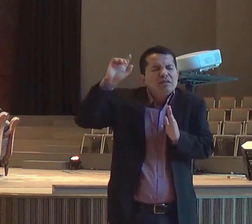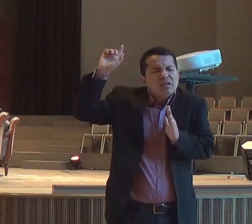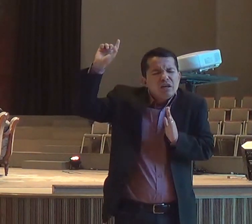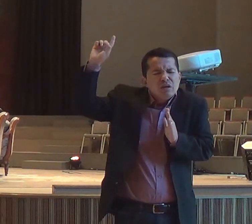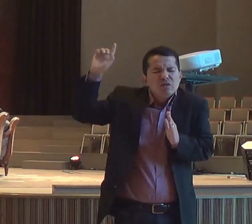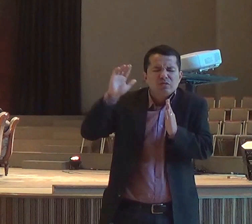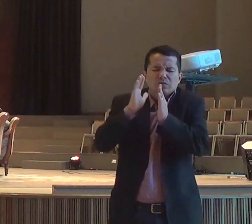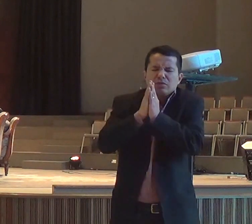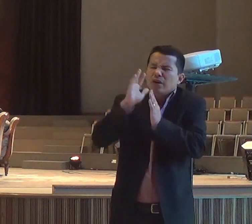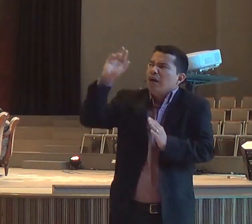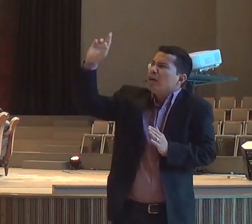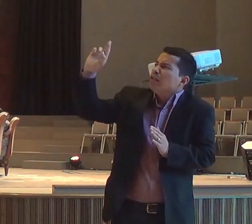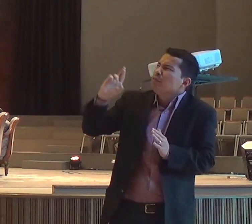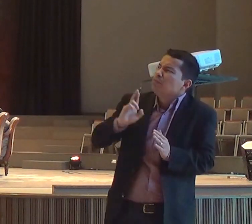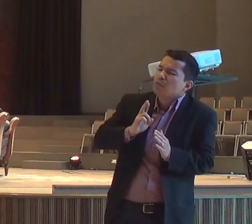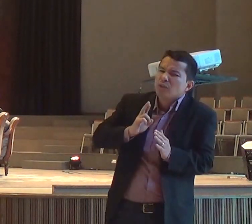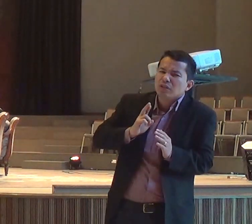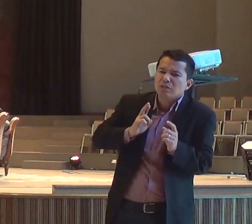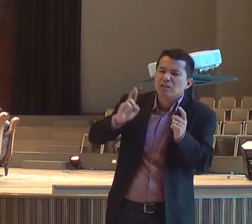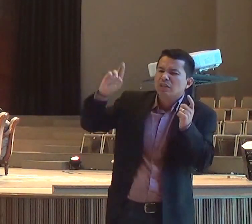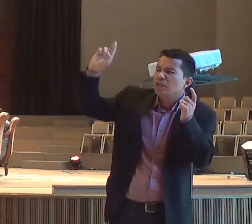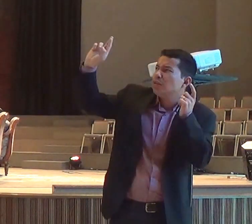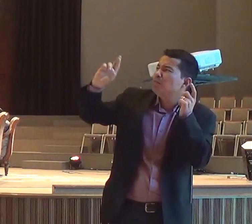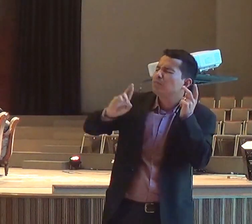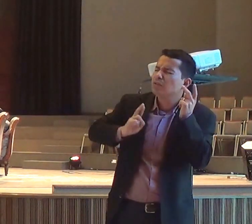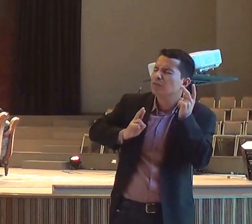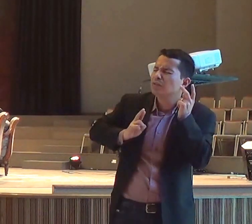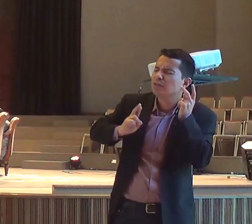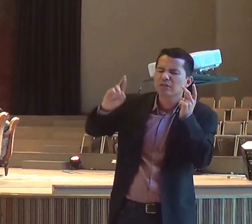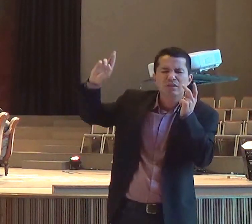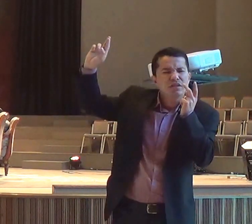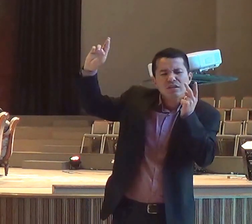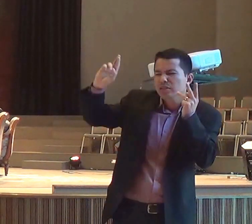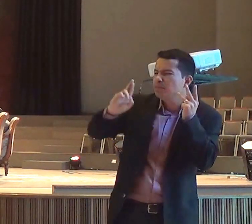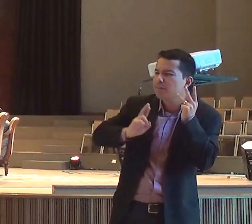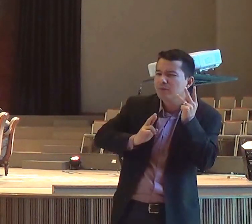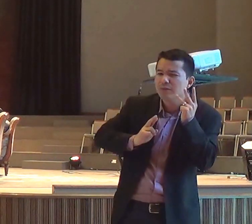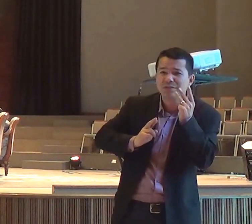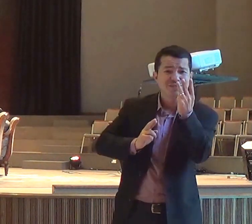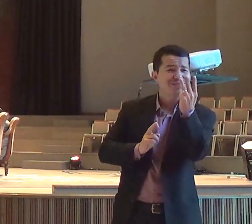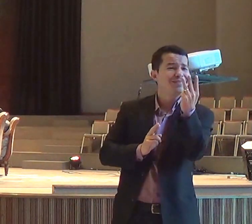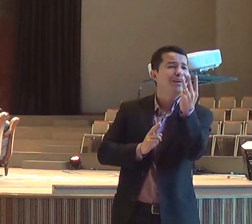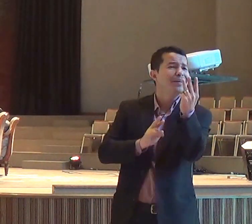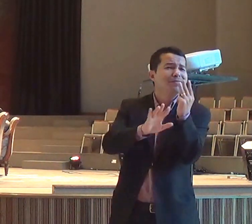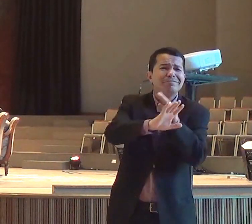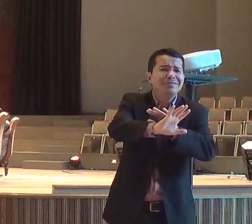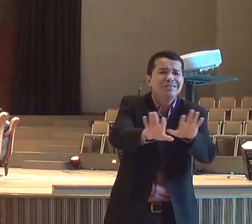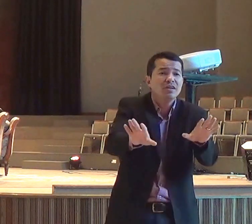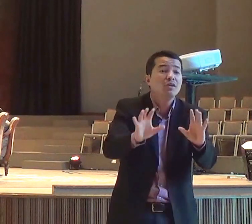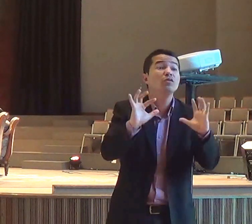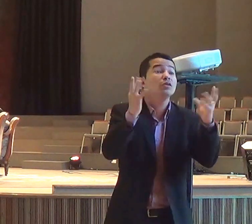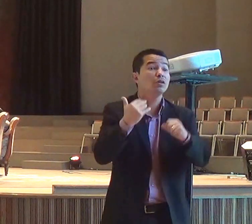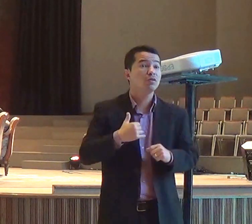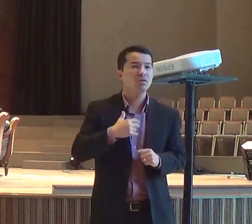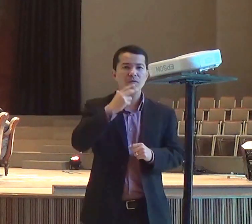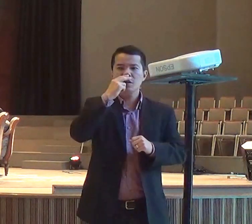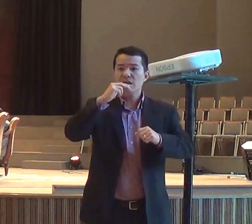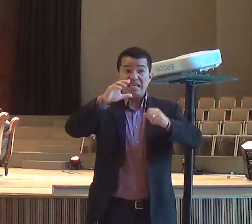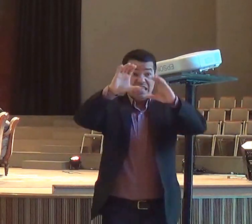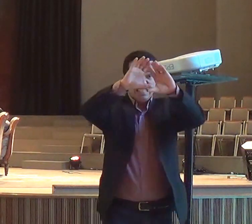Deus, ouve-me, e fogo do céu, caiu, ora, a fio de paralisia, povo, alguns